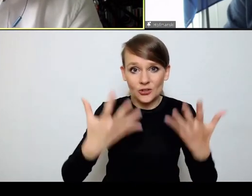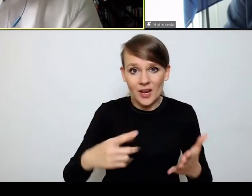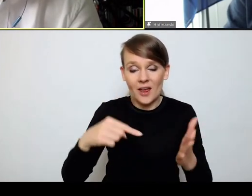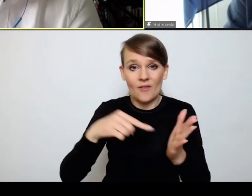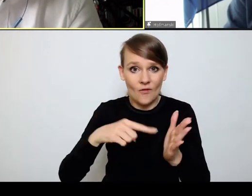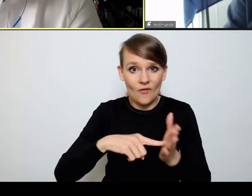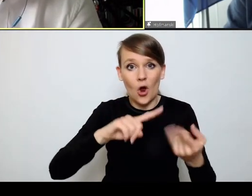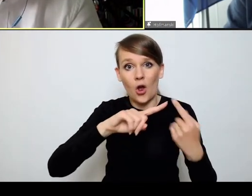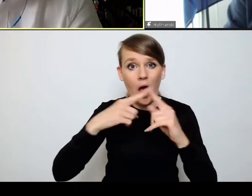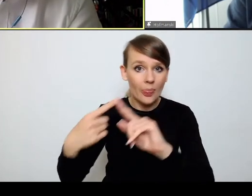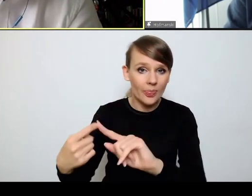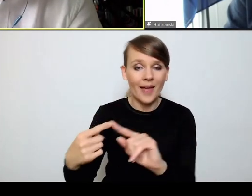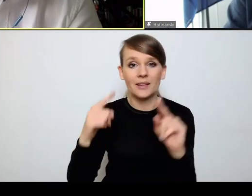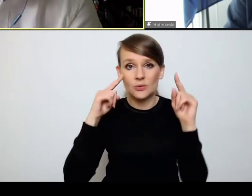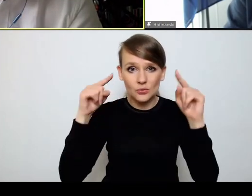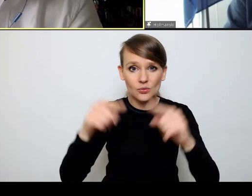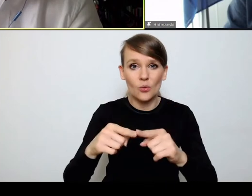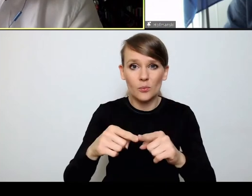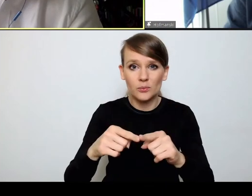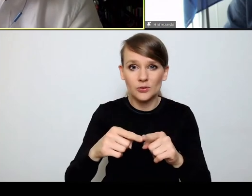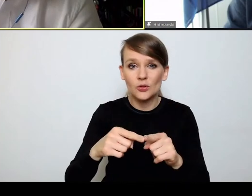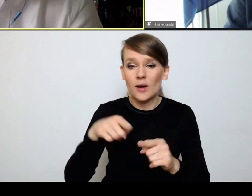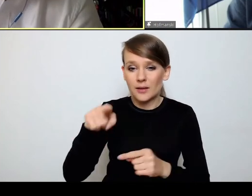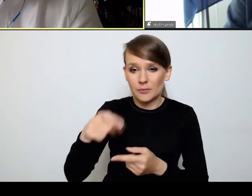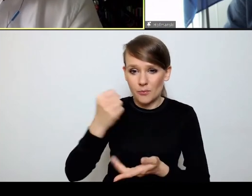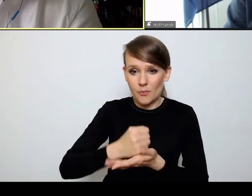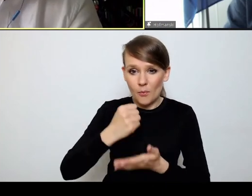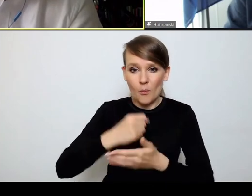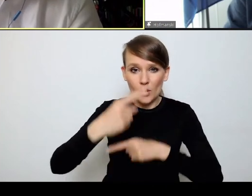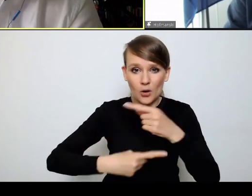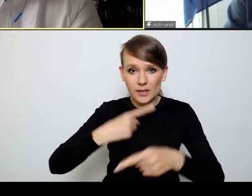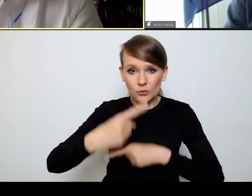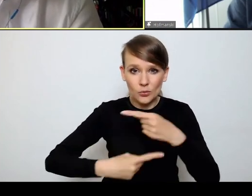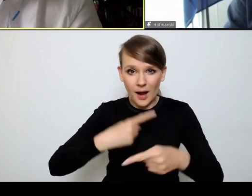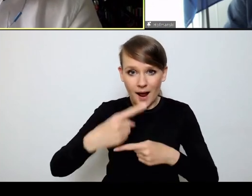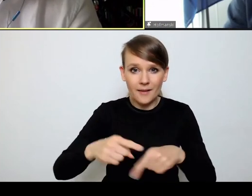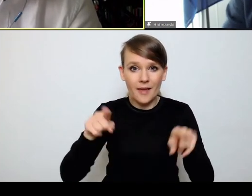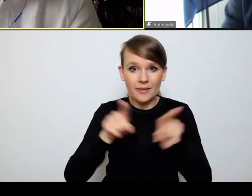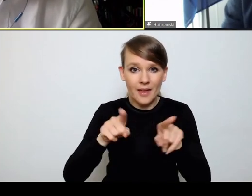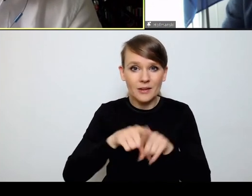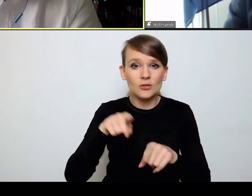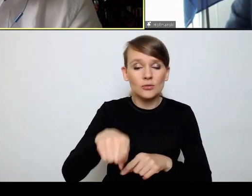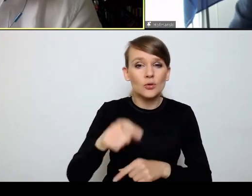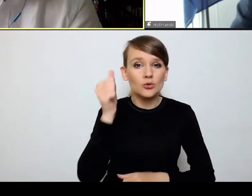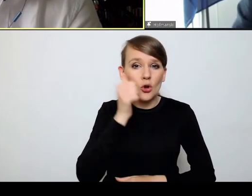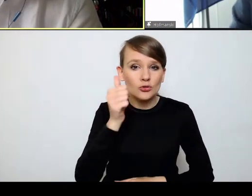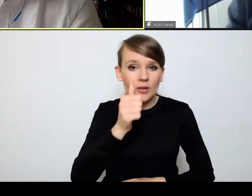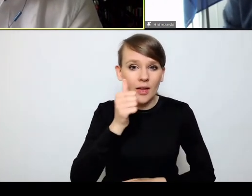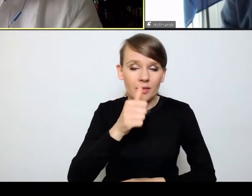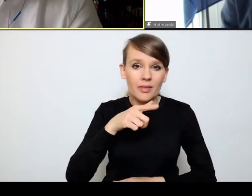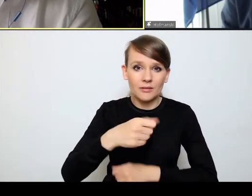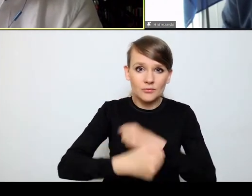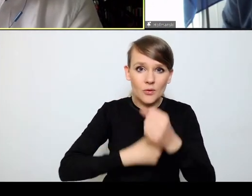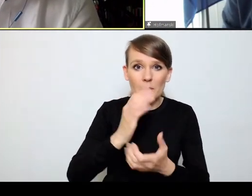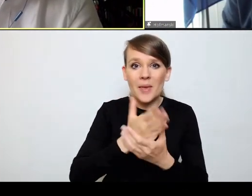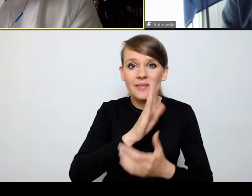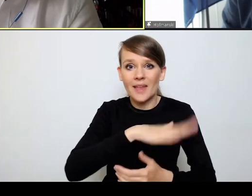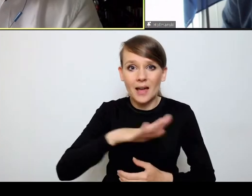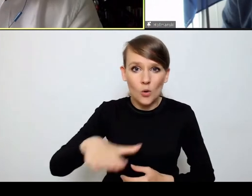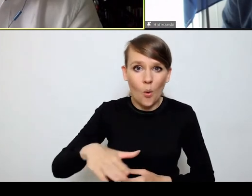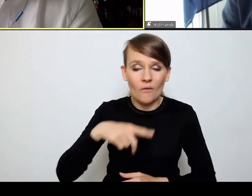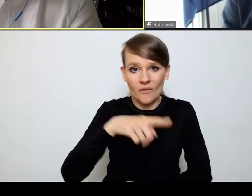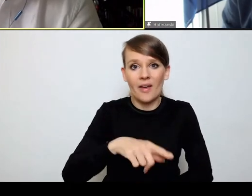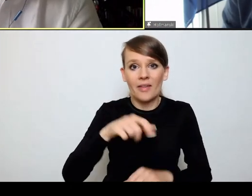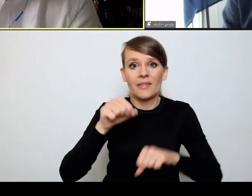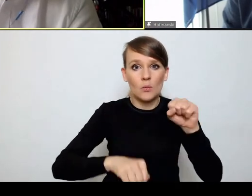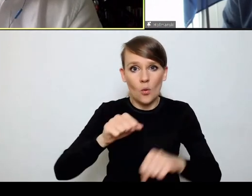skupić się na aspektach proceduralnych i aspektach codziennego funkcjonowania Międzynarodowego Trybunału Karnego